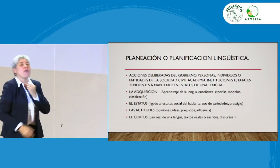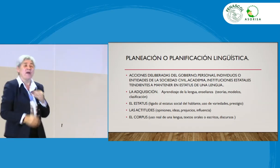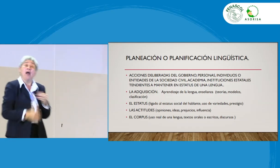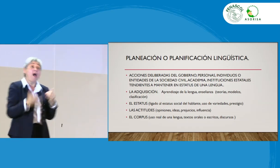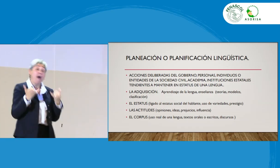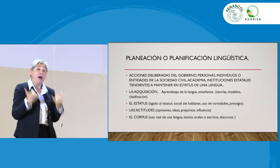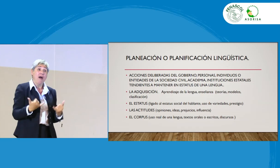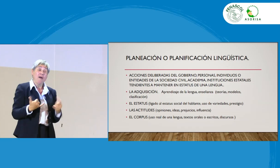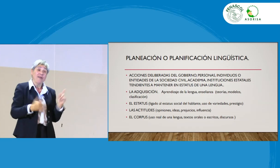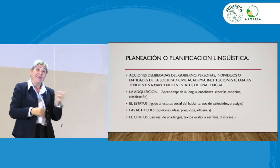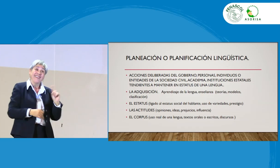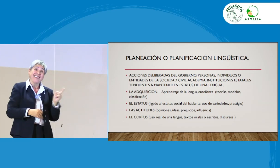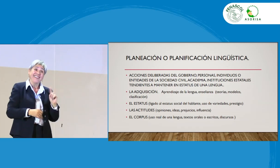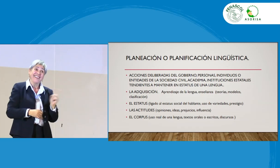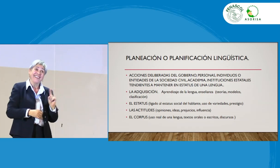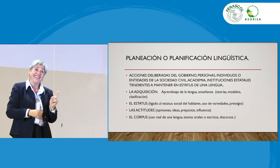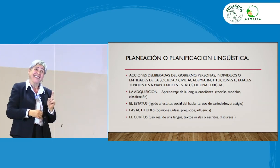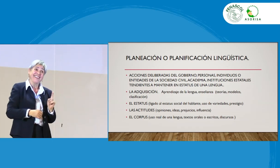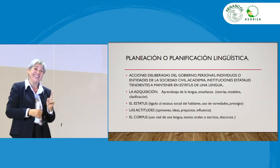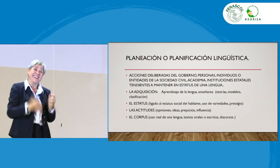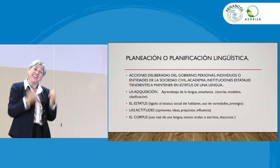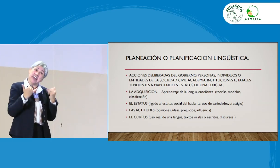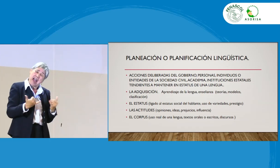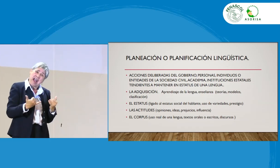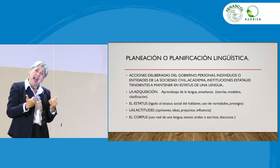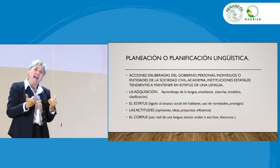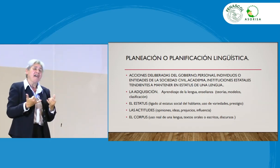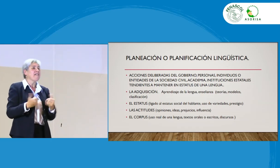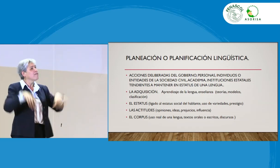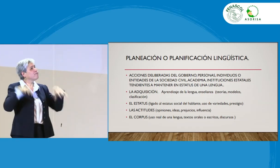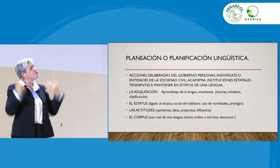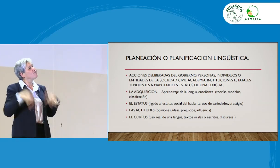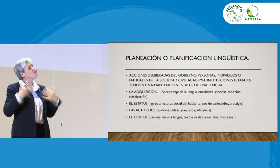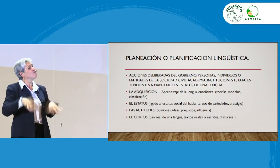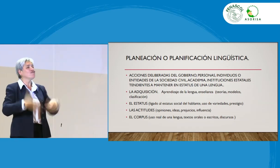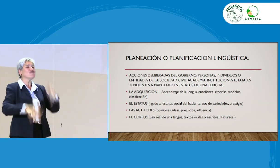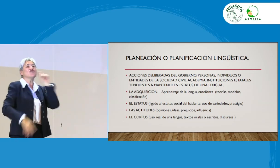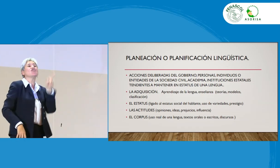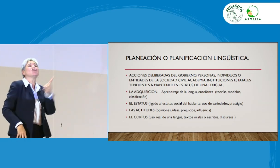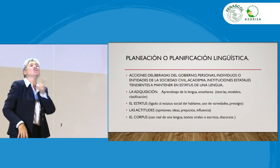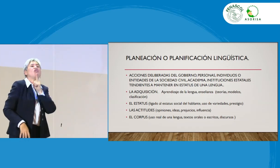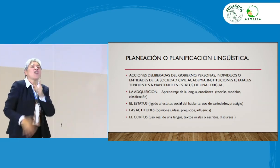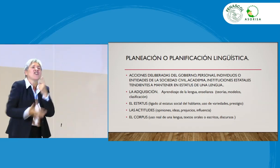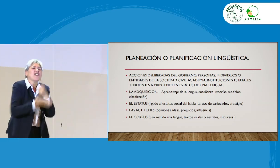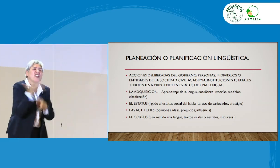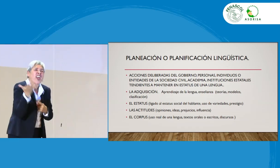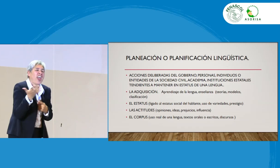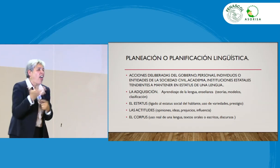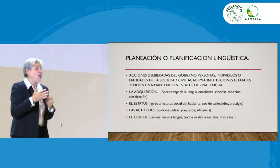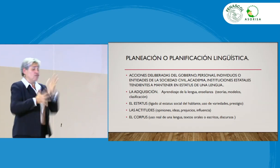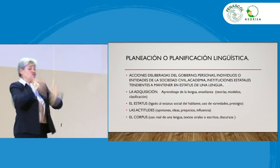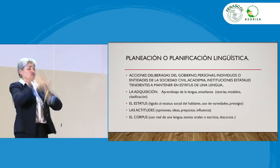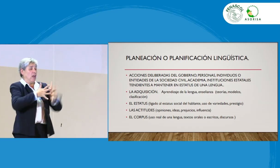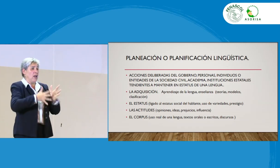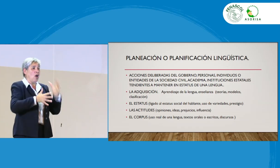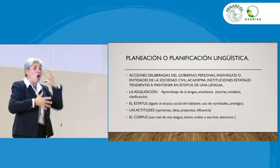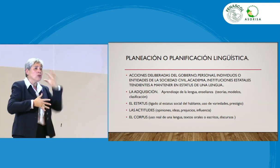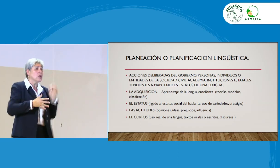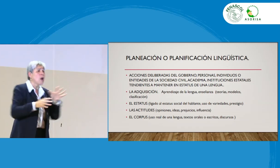que parecíamos monos y se burlaban de nosotros, pero ahora no. Ahora se ve algo diferente. Las personas sordas, cuando hablan en lengua de señas, los